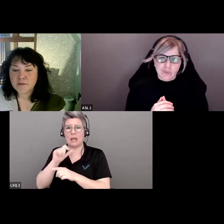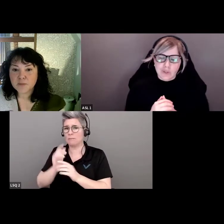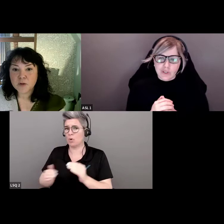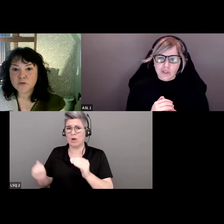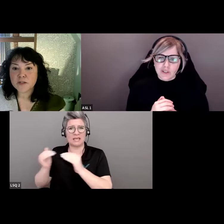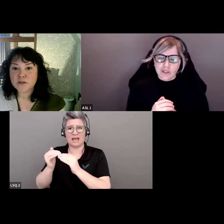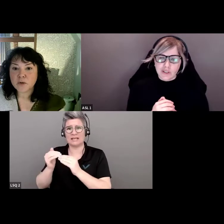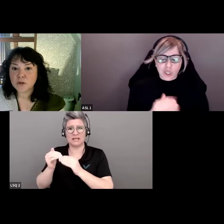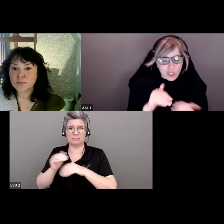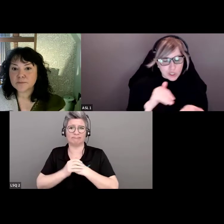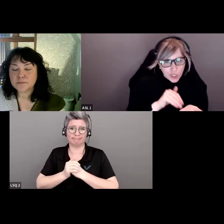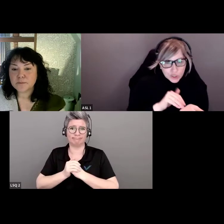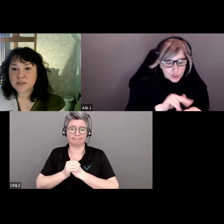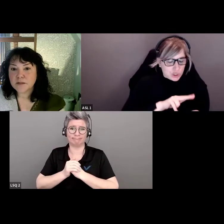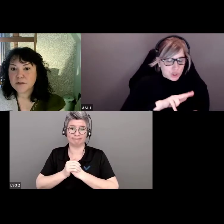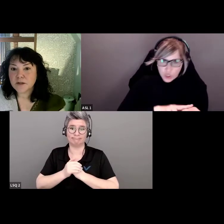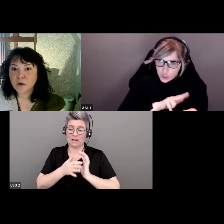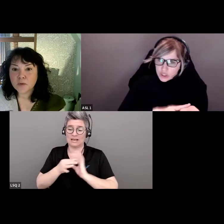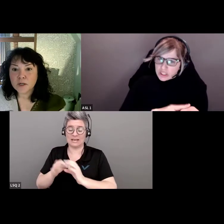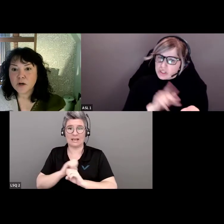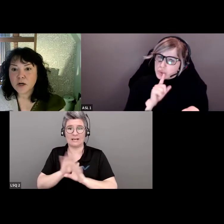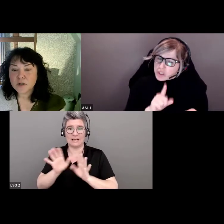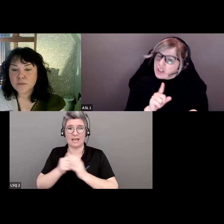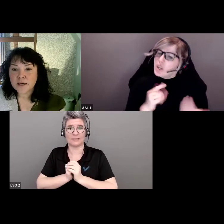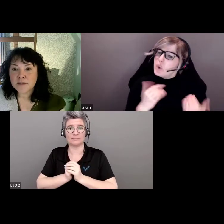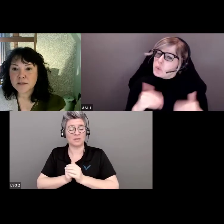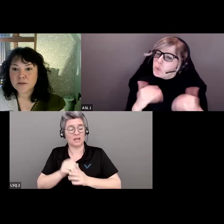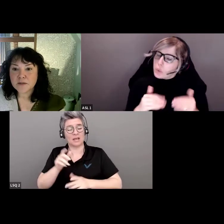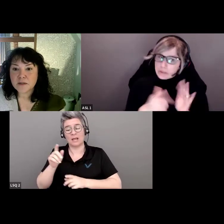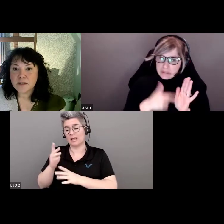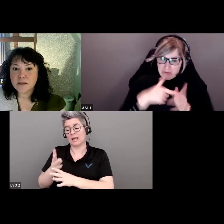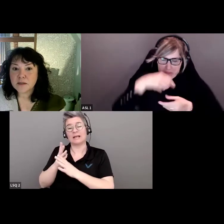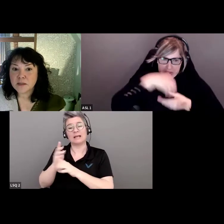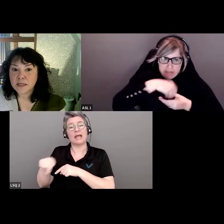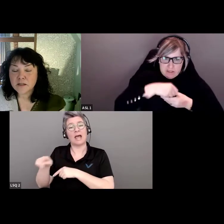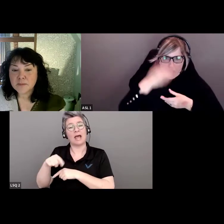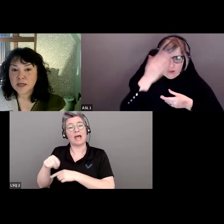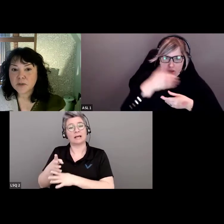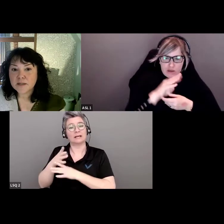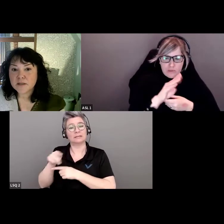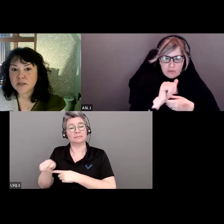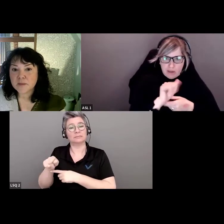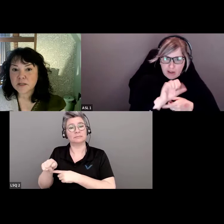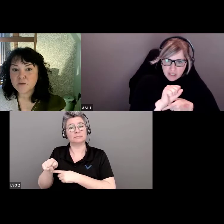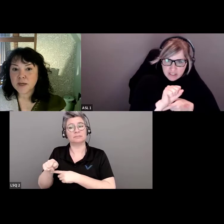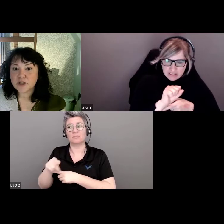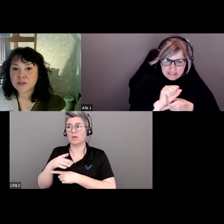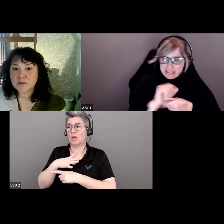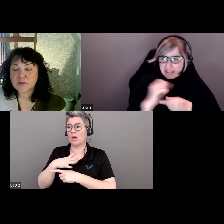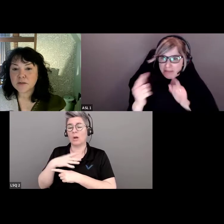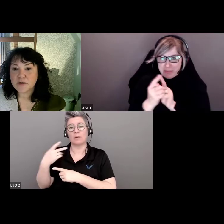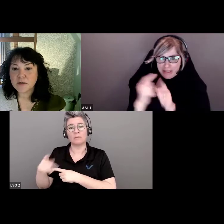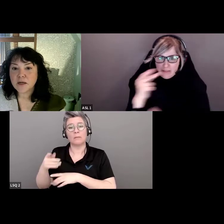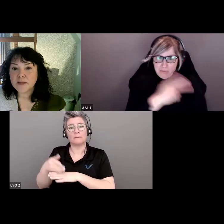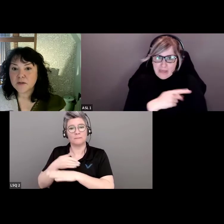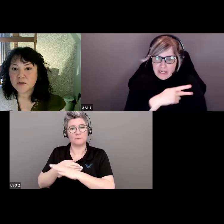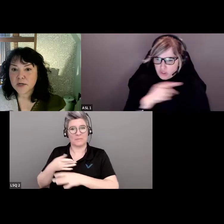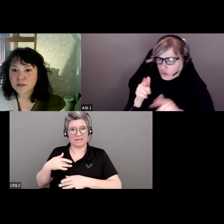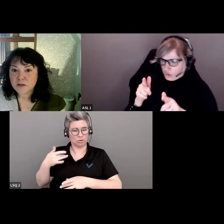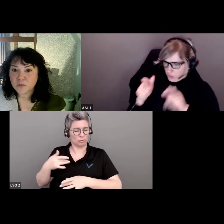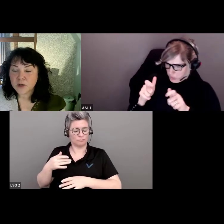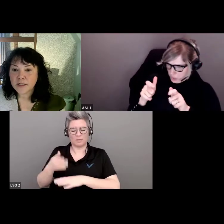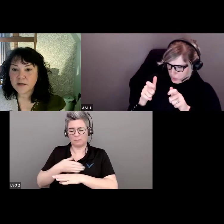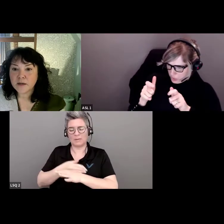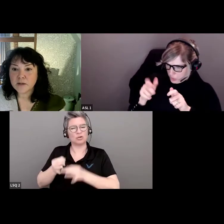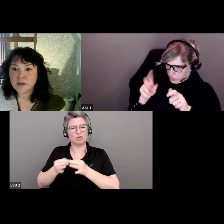croissantes. Les prestataires de santé se retrouvent avec leurs propres préjugés inconscients,